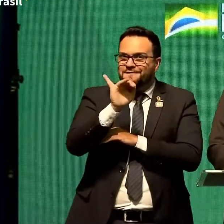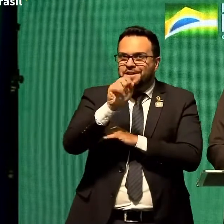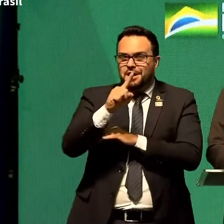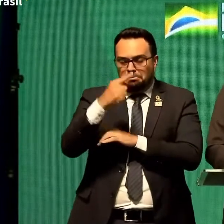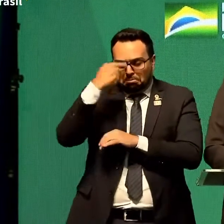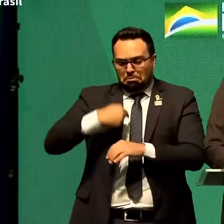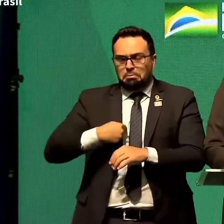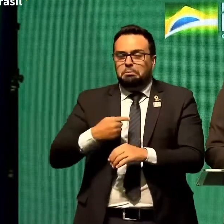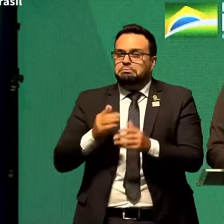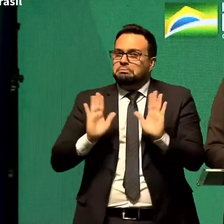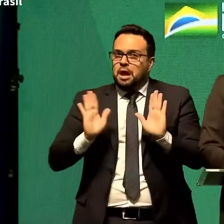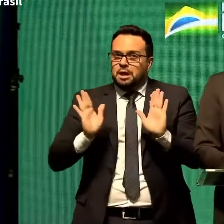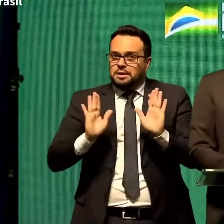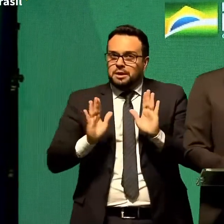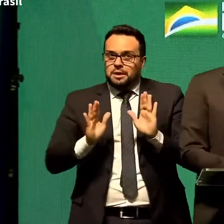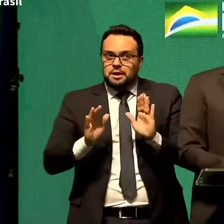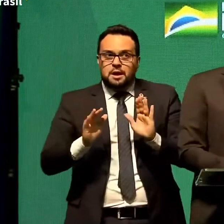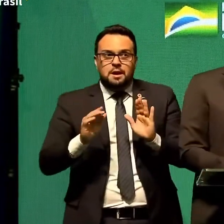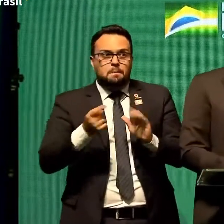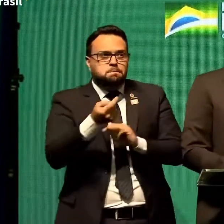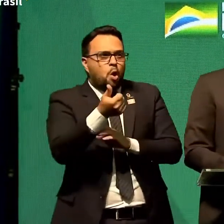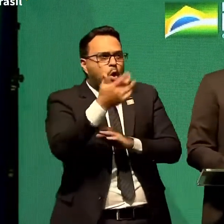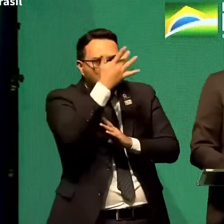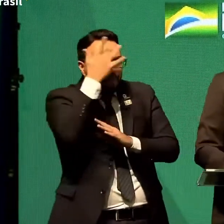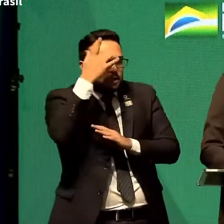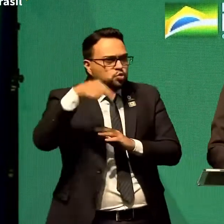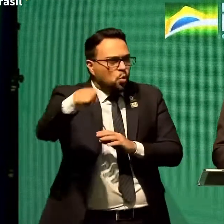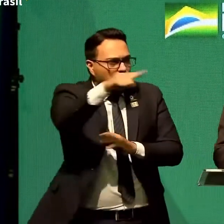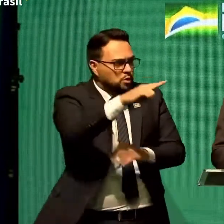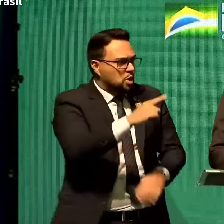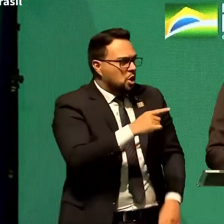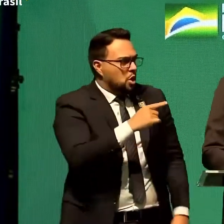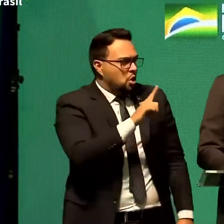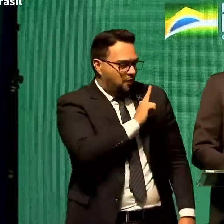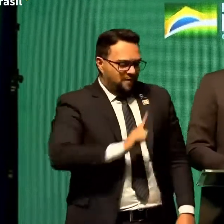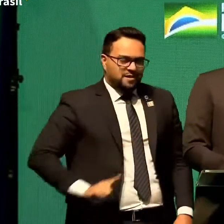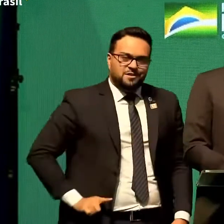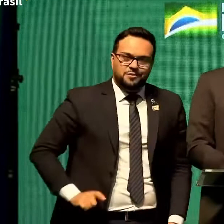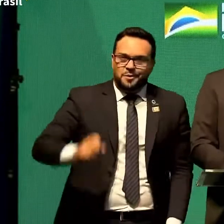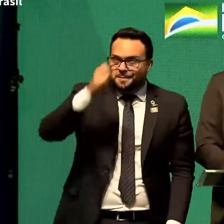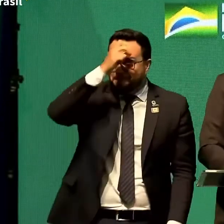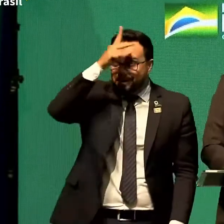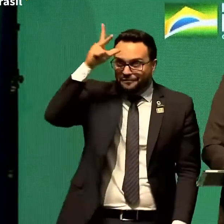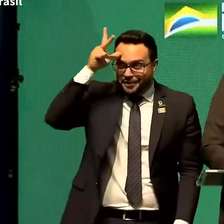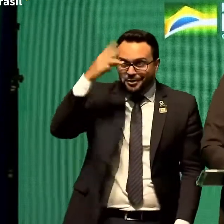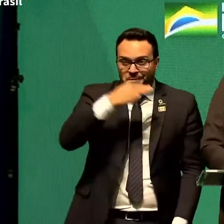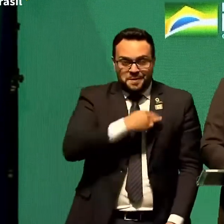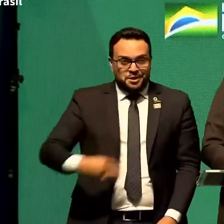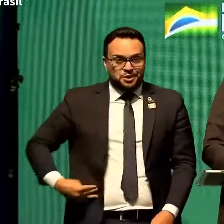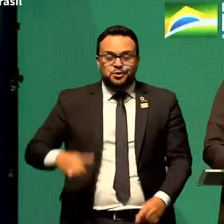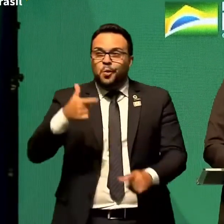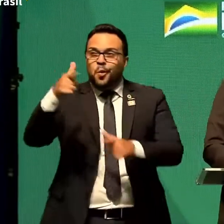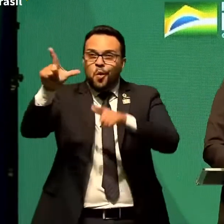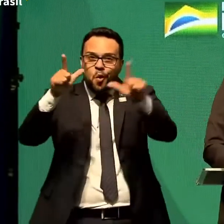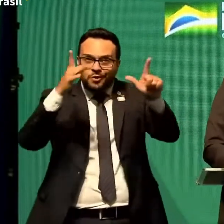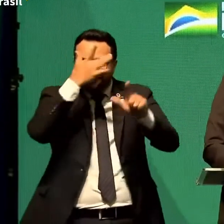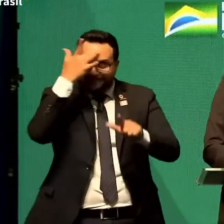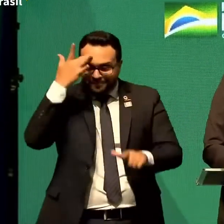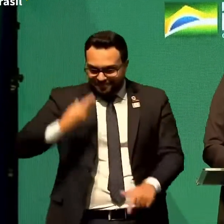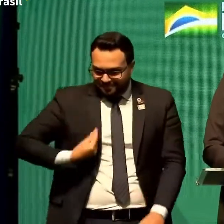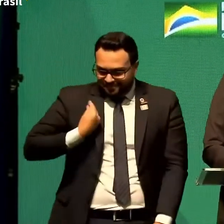poucos de nós governadora prefeito ministros outros prefeitos presentes